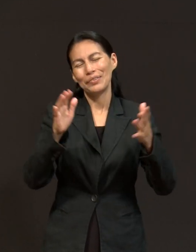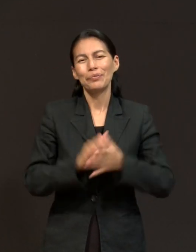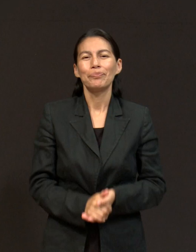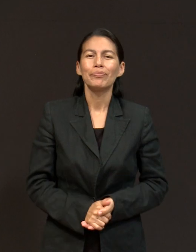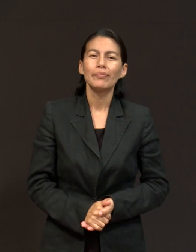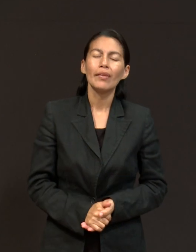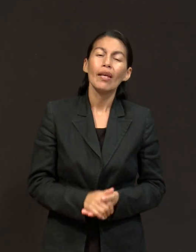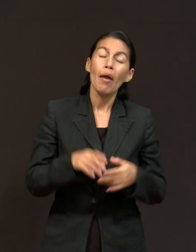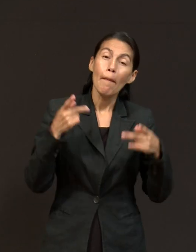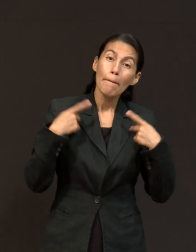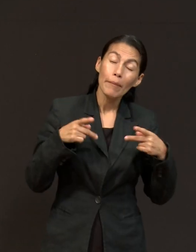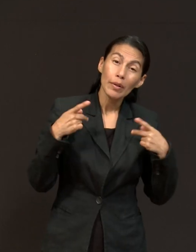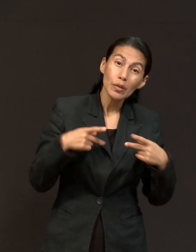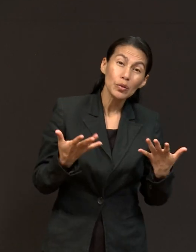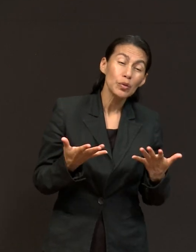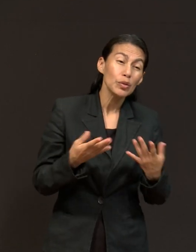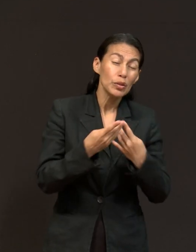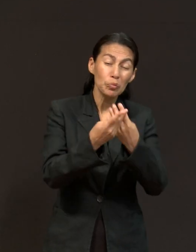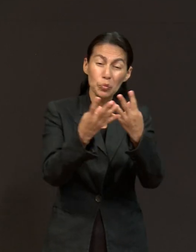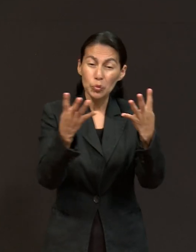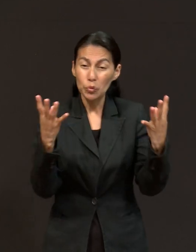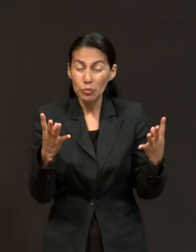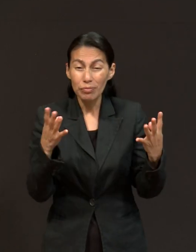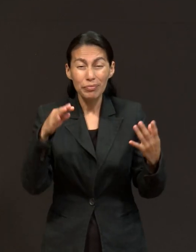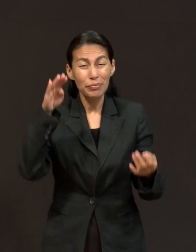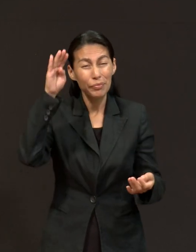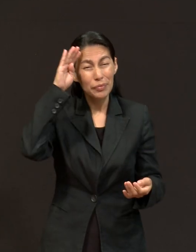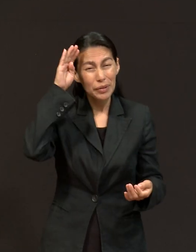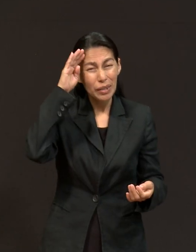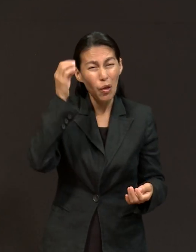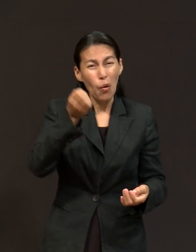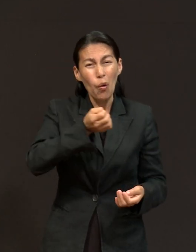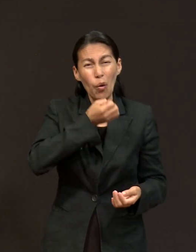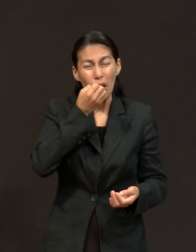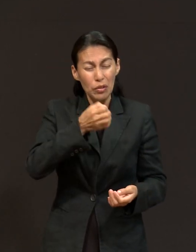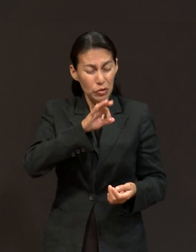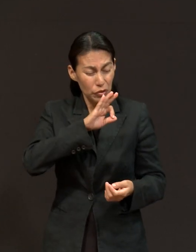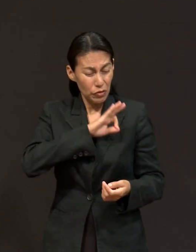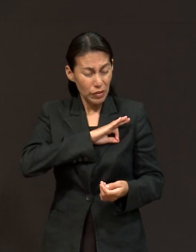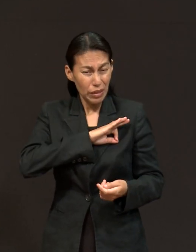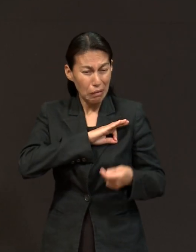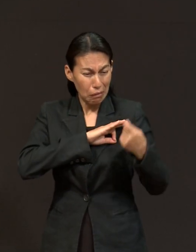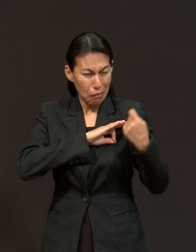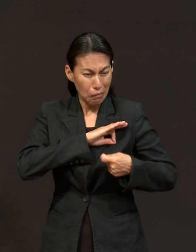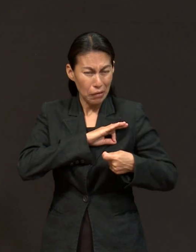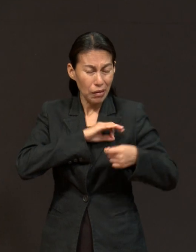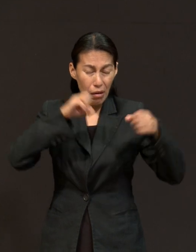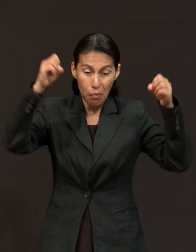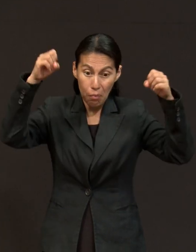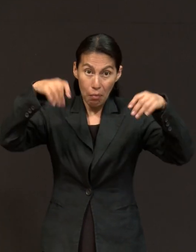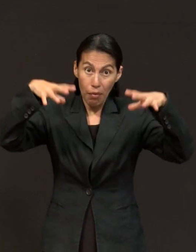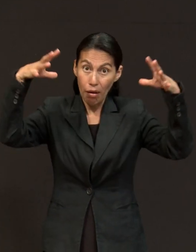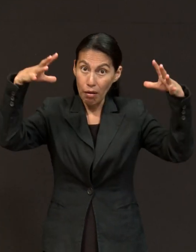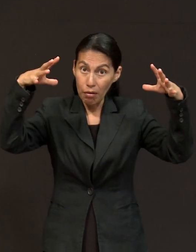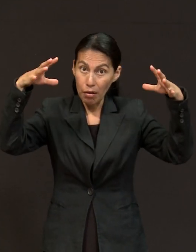que la oración de fe es como un amuleto, como algo mágico que te